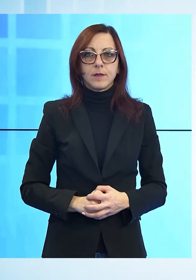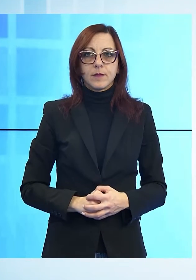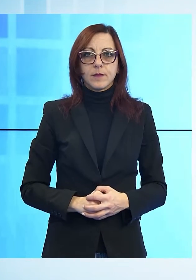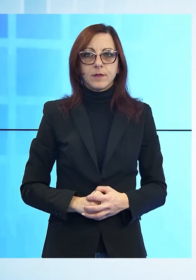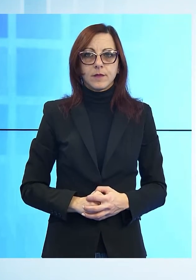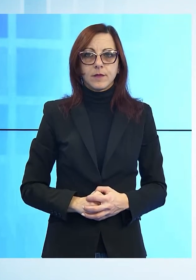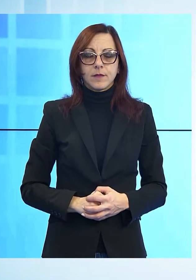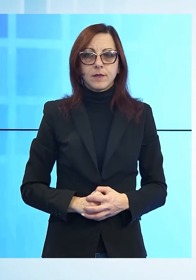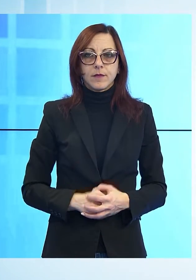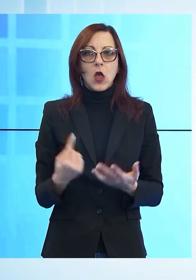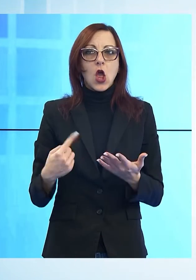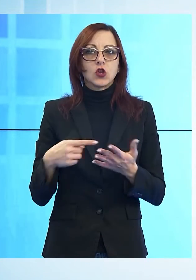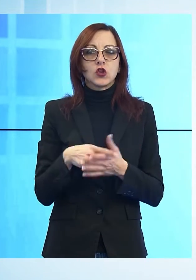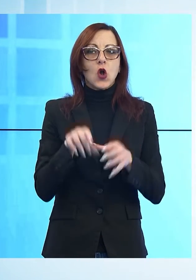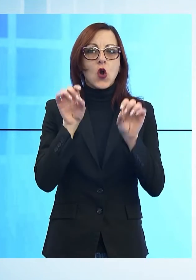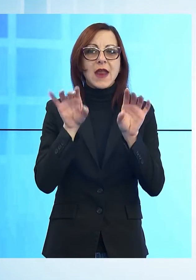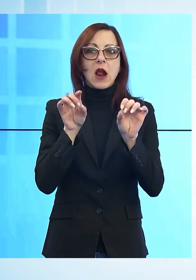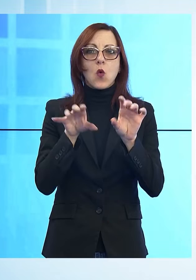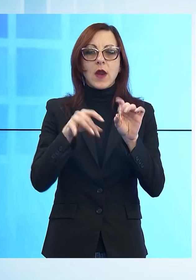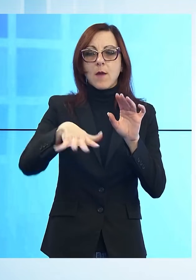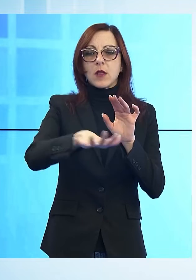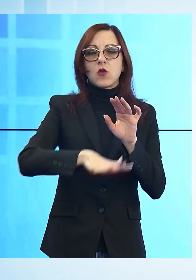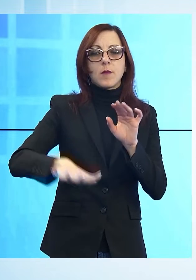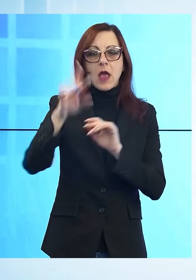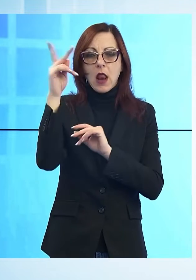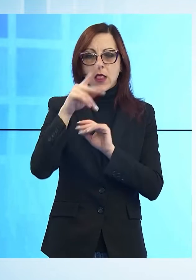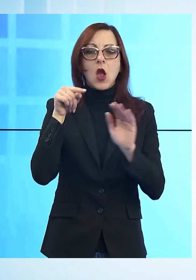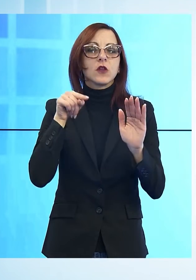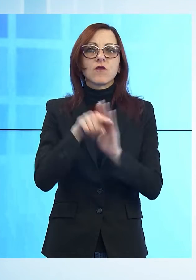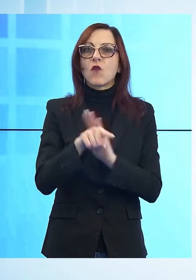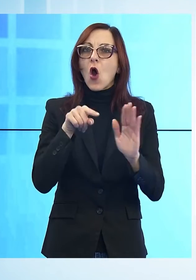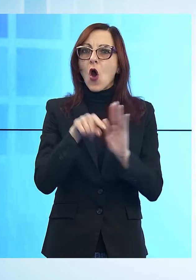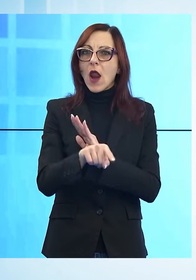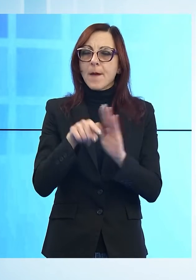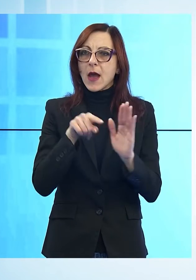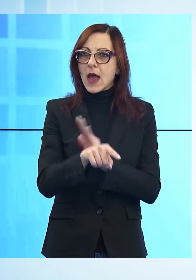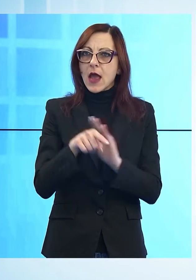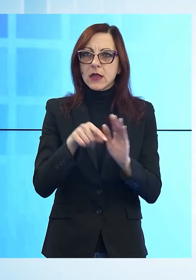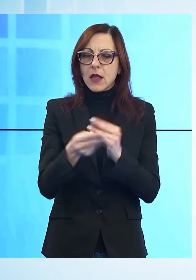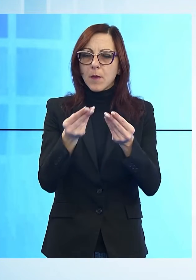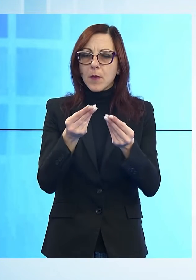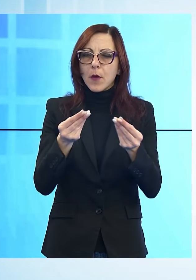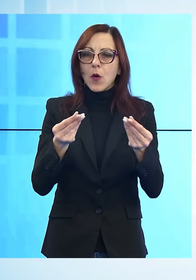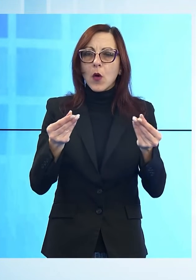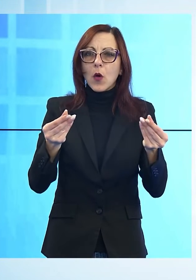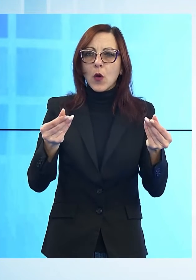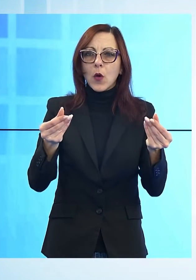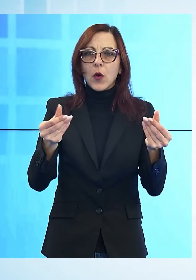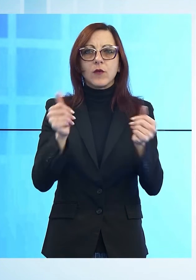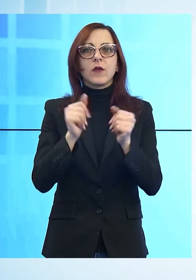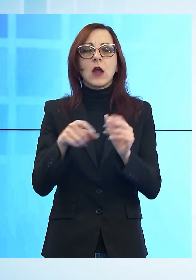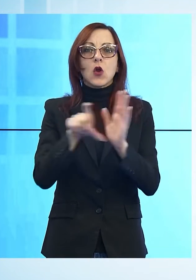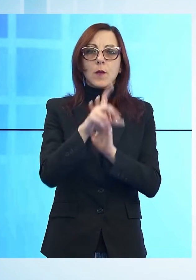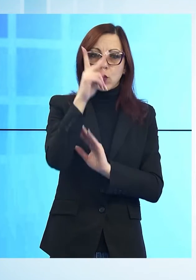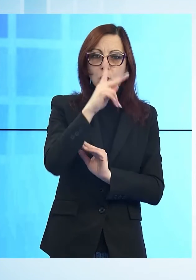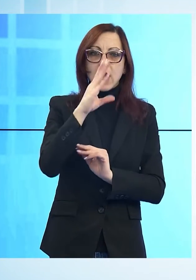Torna lo smog nella piana e visti gli sforamenti dei valori consentiti di polveri sottili, i comuni di